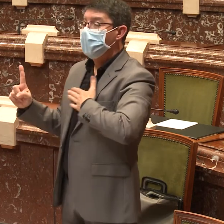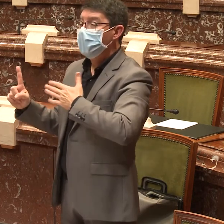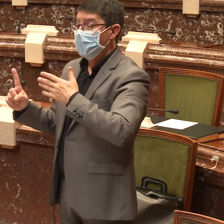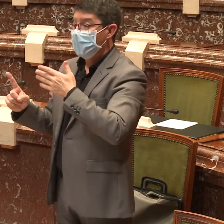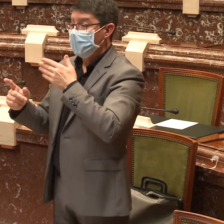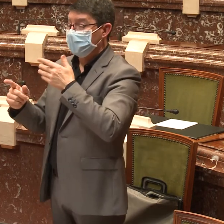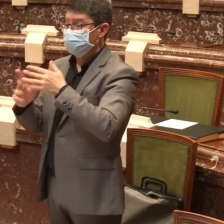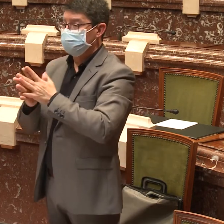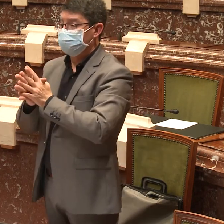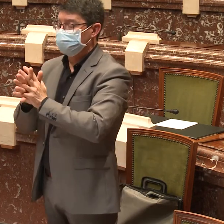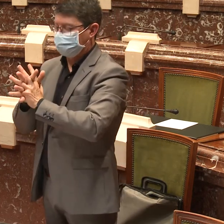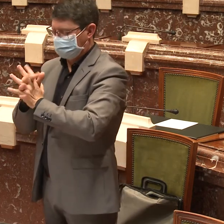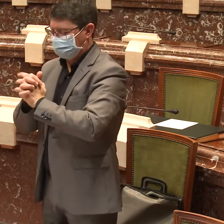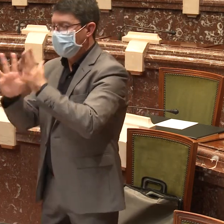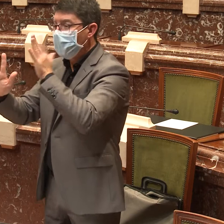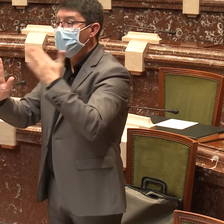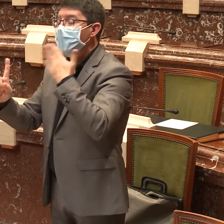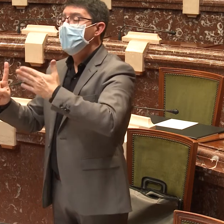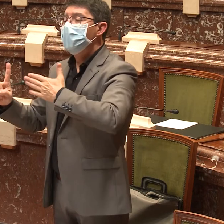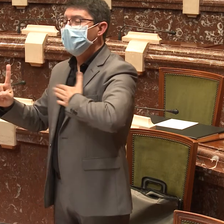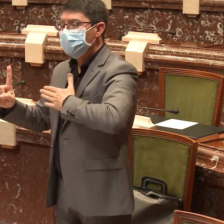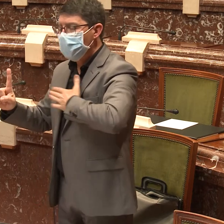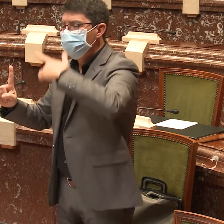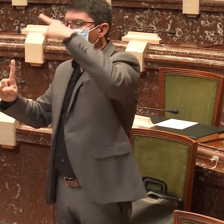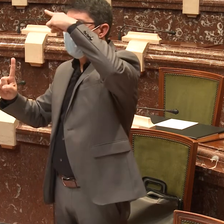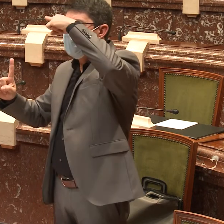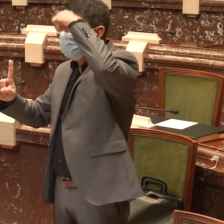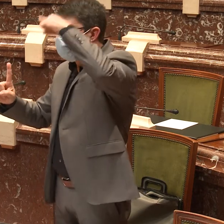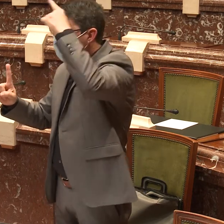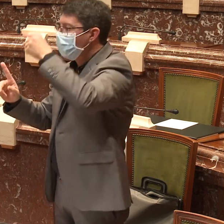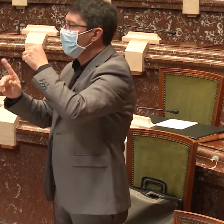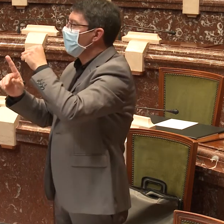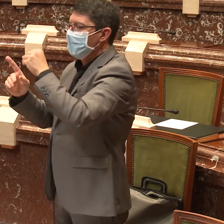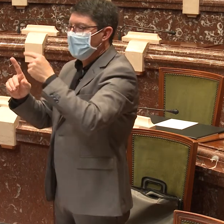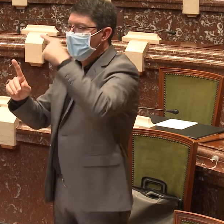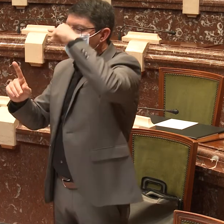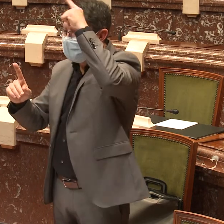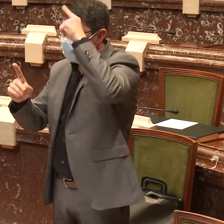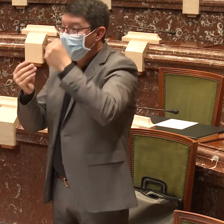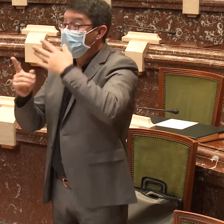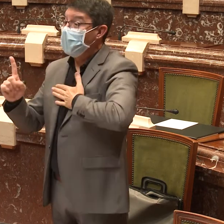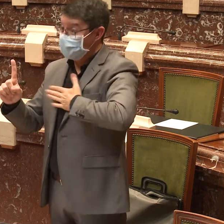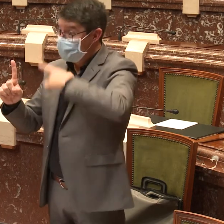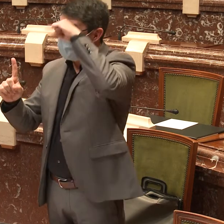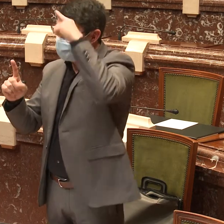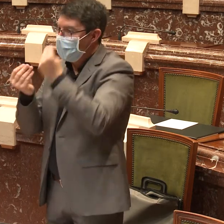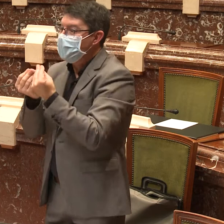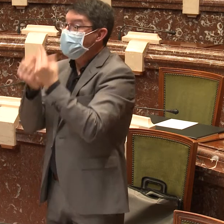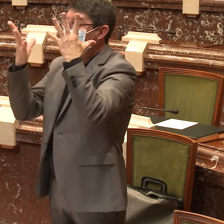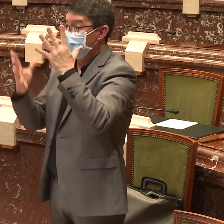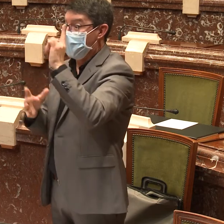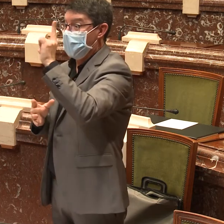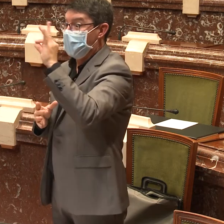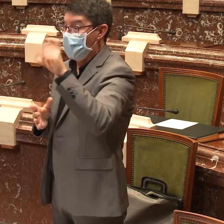tanto que son contenidos culturales de una minoría sociolingüística y cultural, pero es nuestro